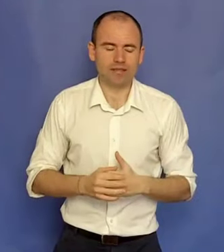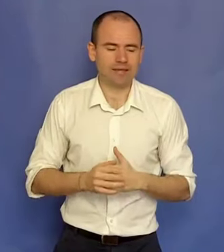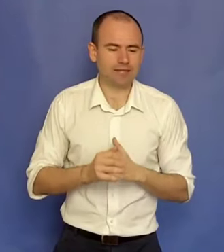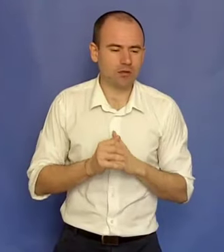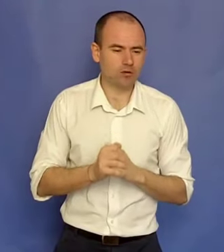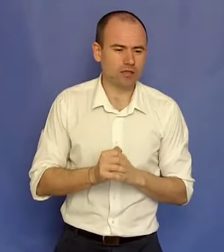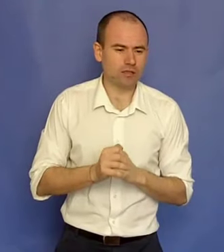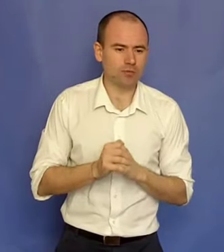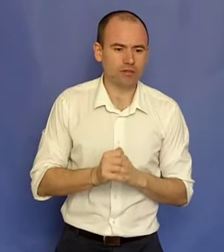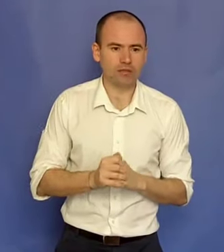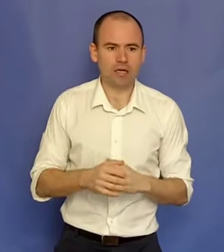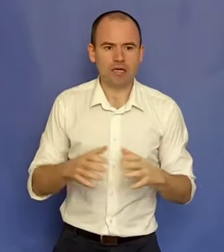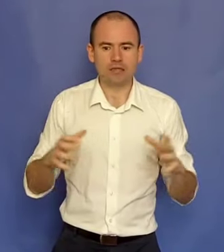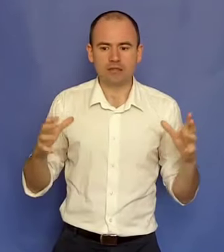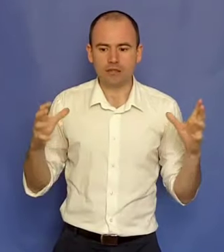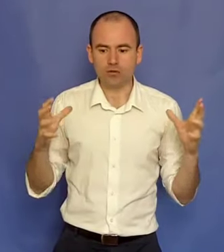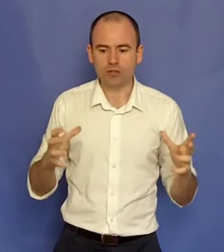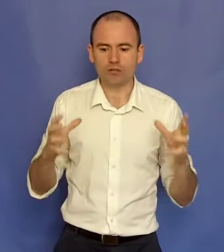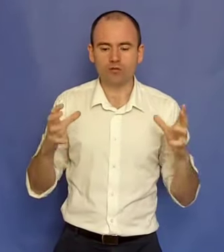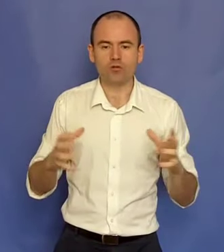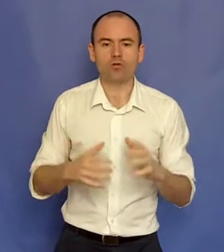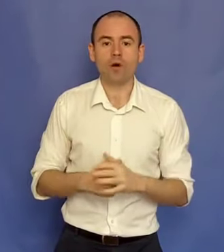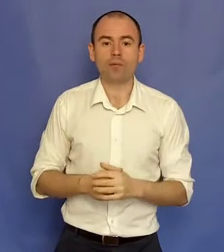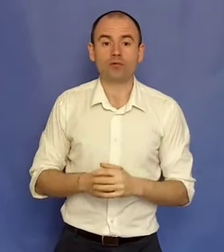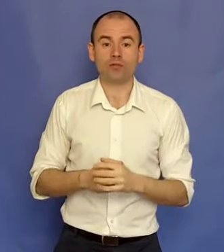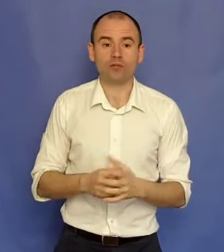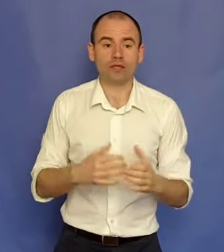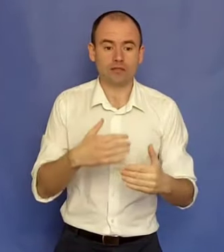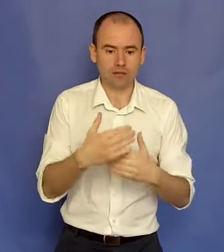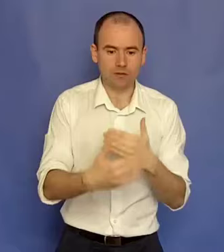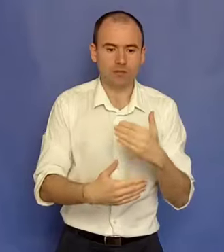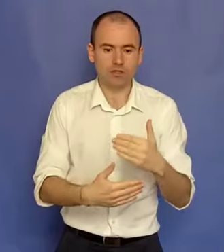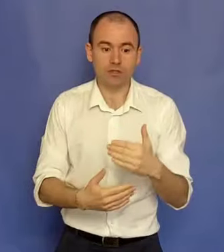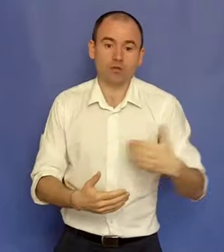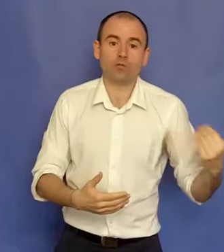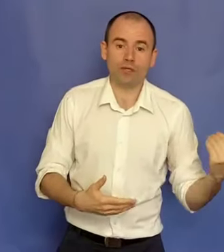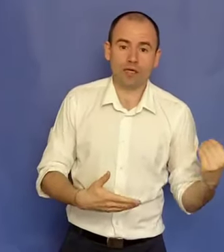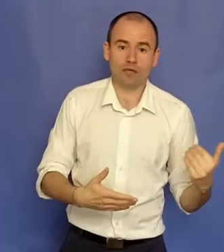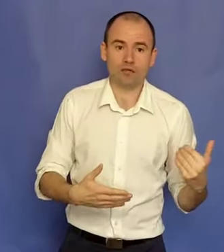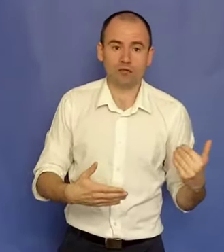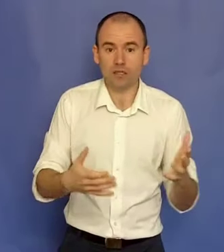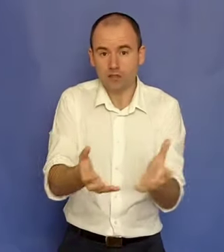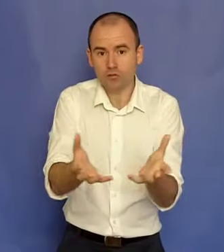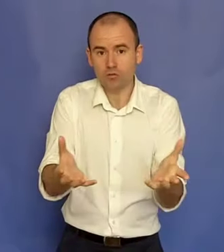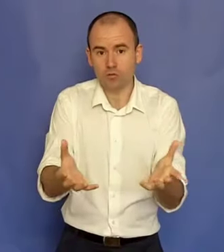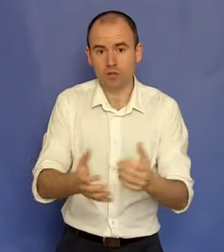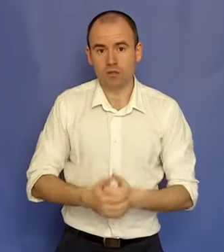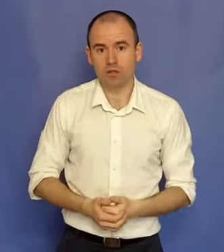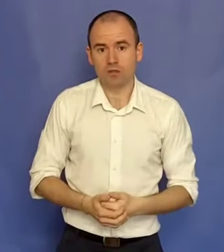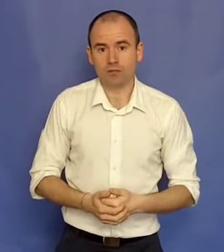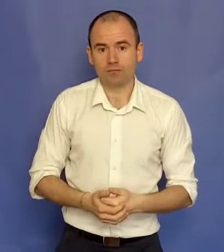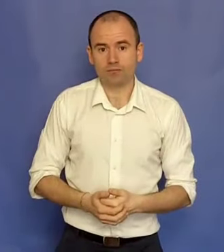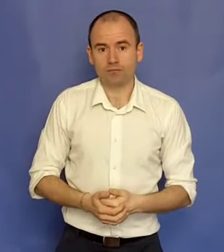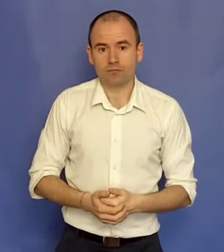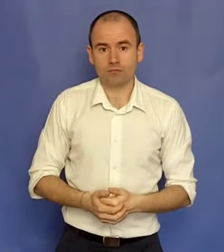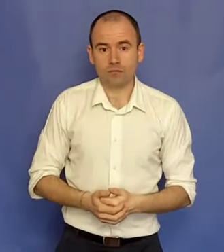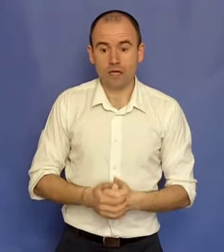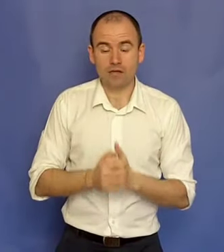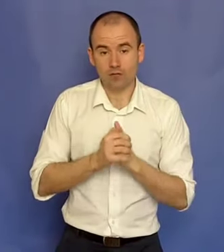Este extraordinar de important să reușești să te înconjori cu oameni potriviți care să te sprijină și tu pe ei în acest drum. Da? E